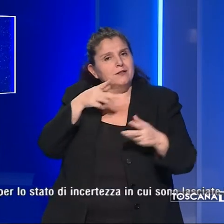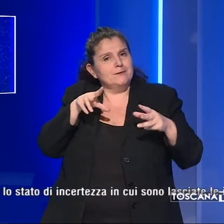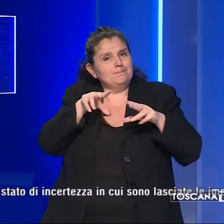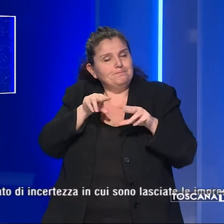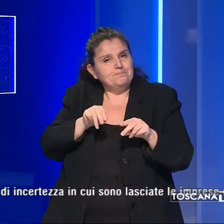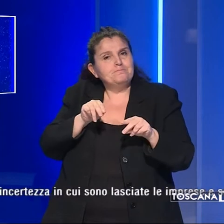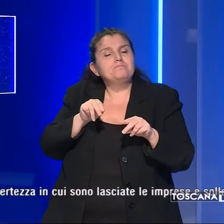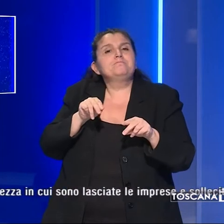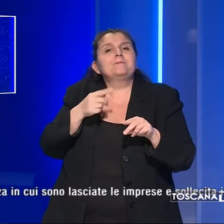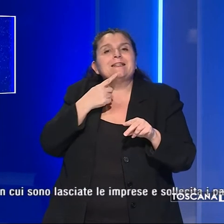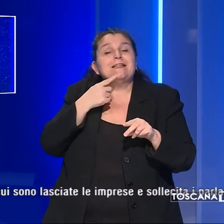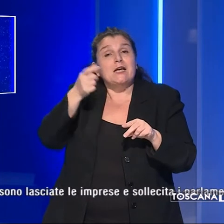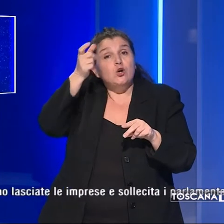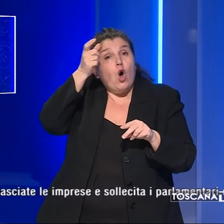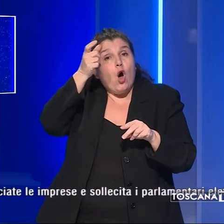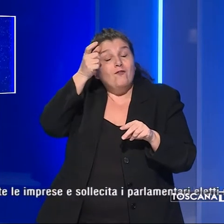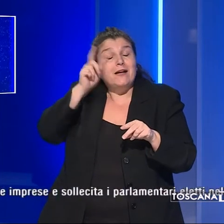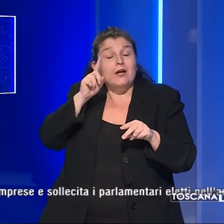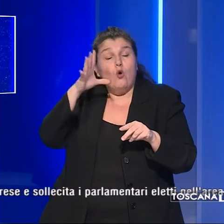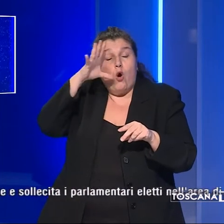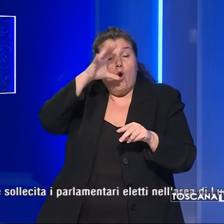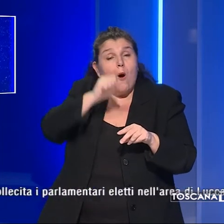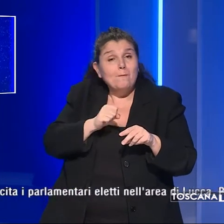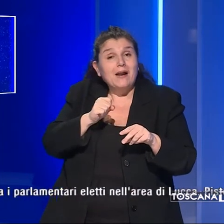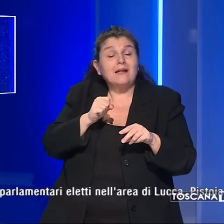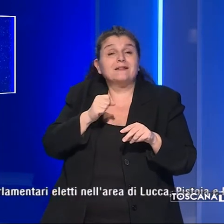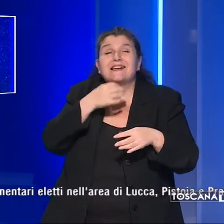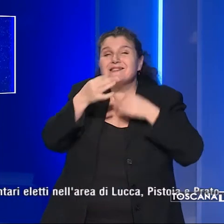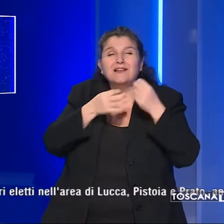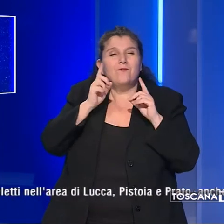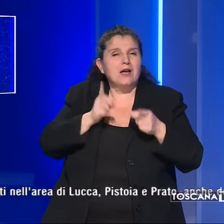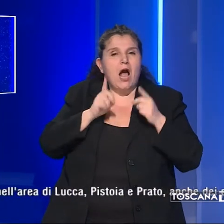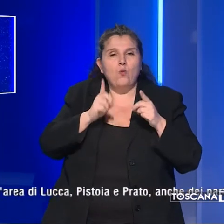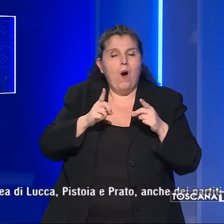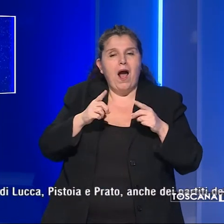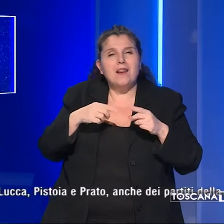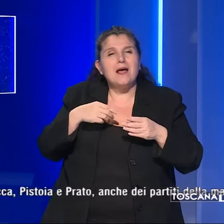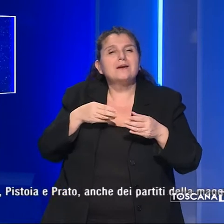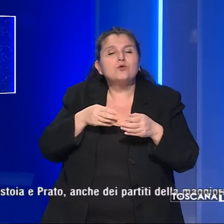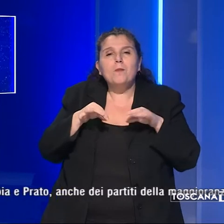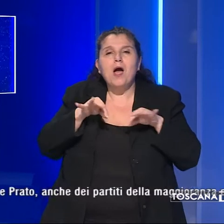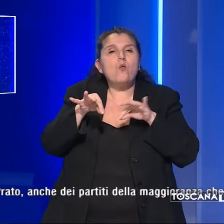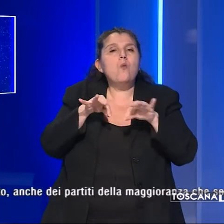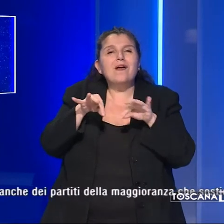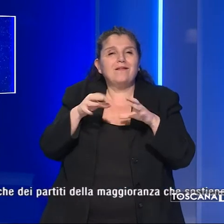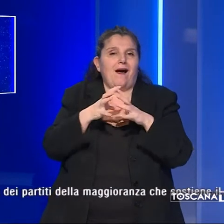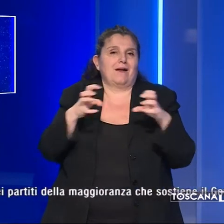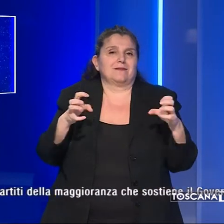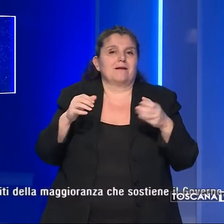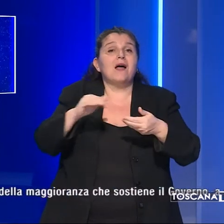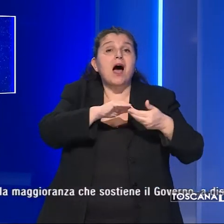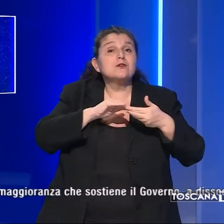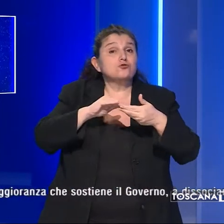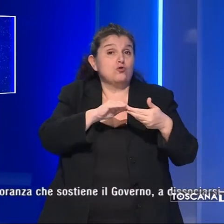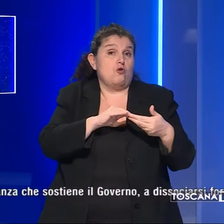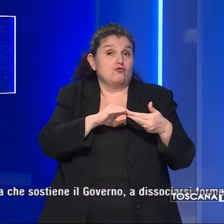chi ci governa non comprende cosa significhi portare avanti un'azienda. L'Associazione,